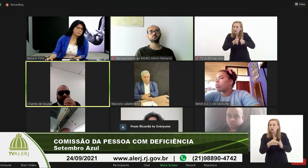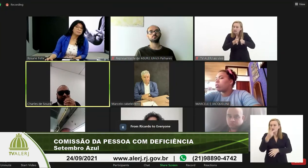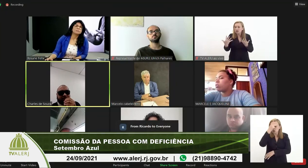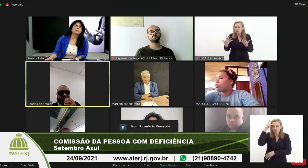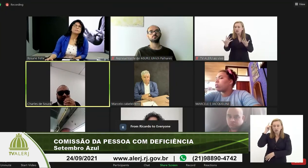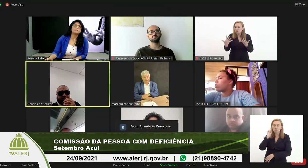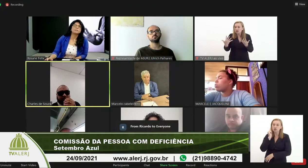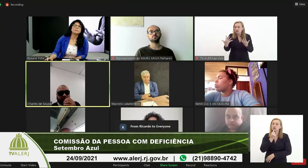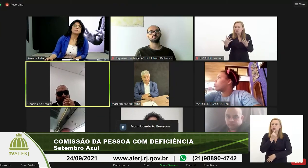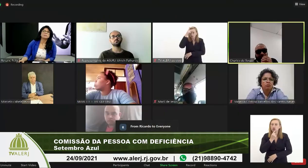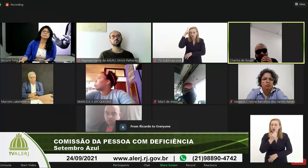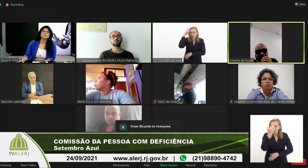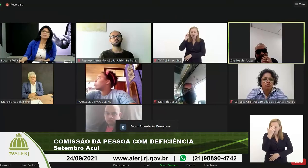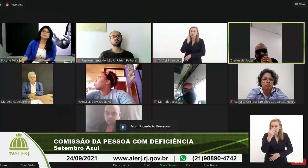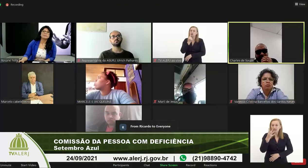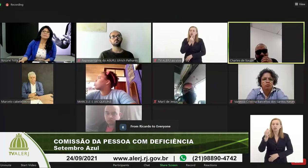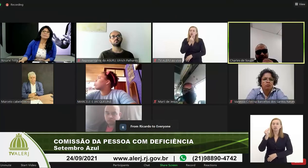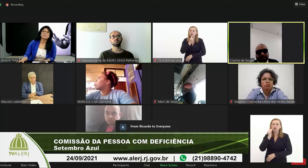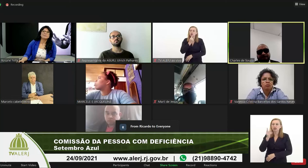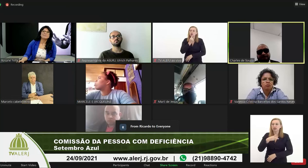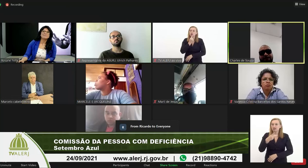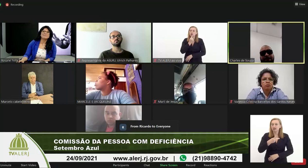deficiência muito obrigado pela oportunidade